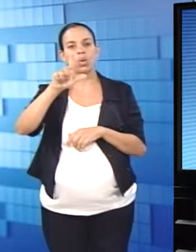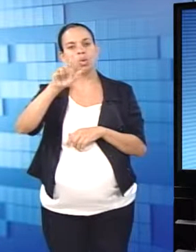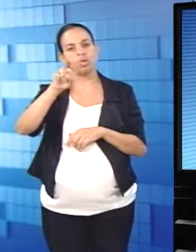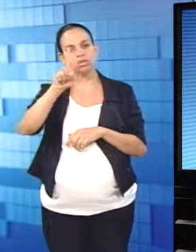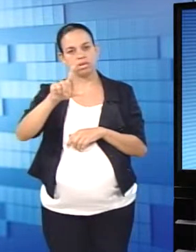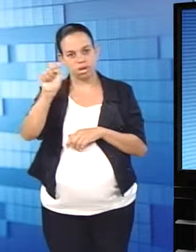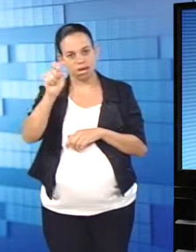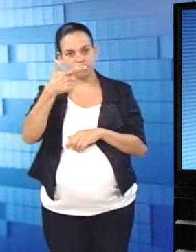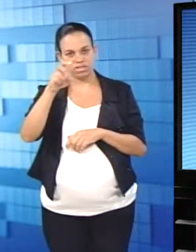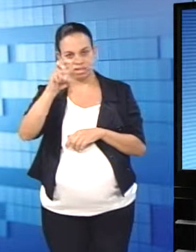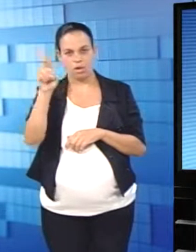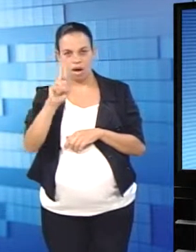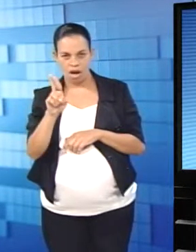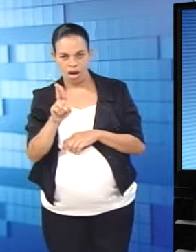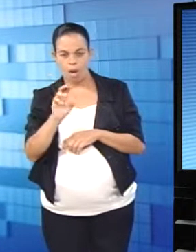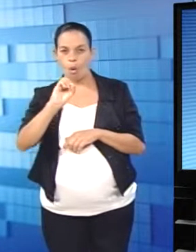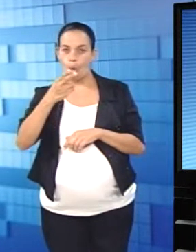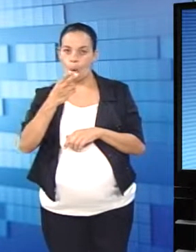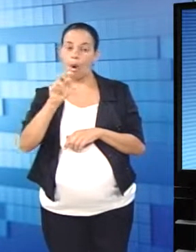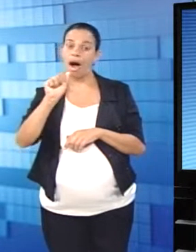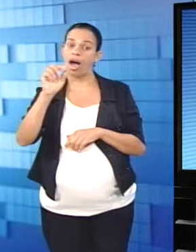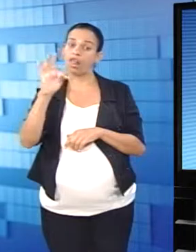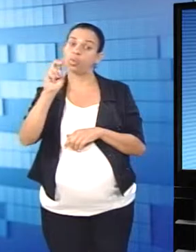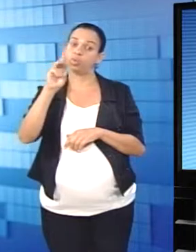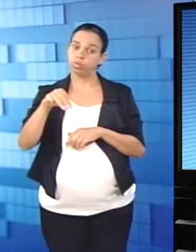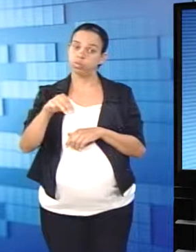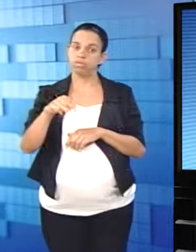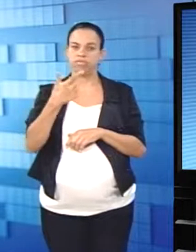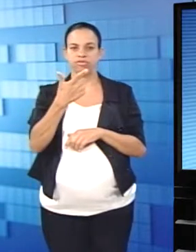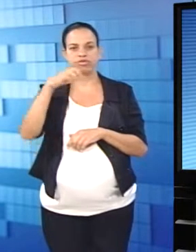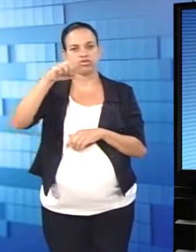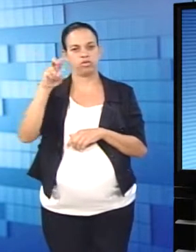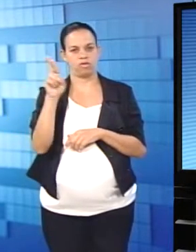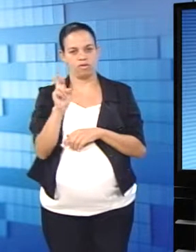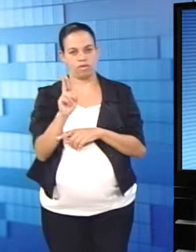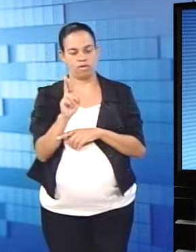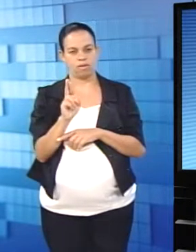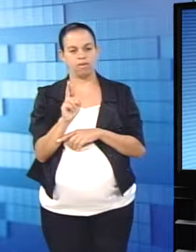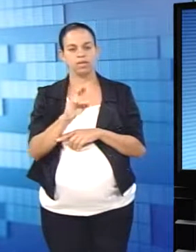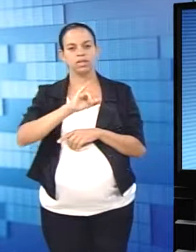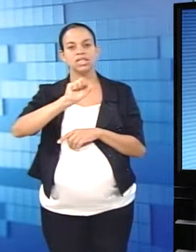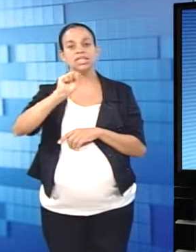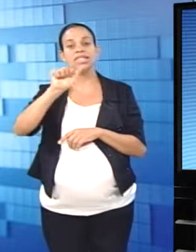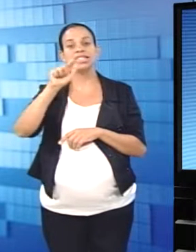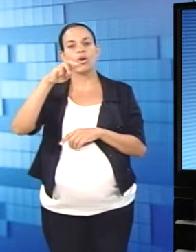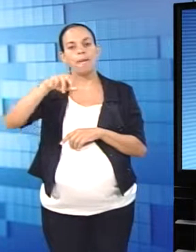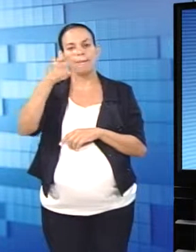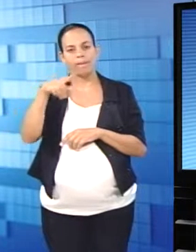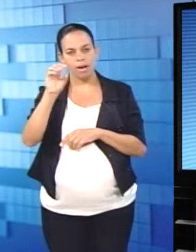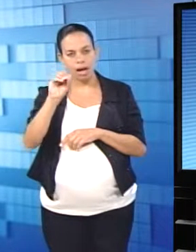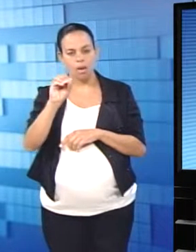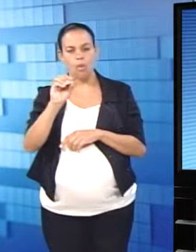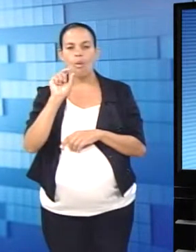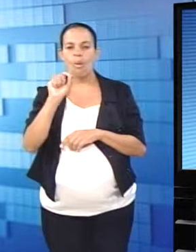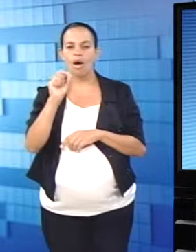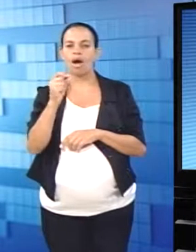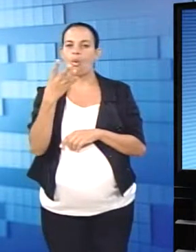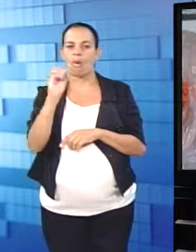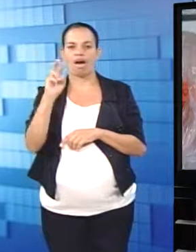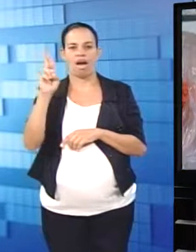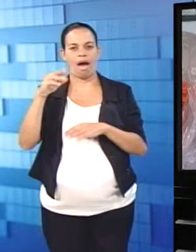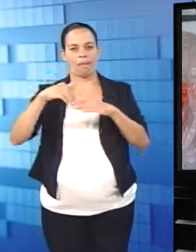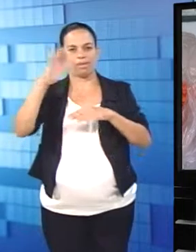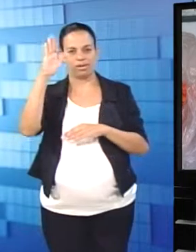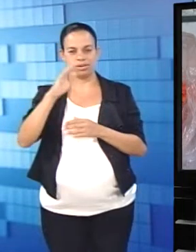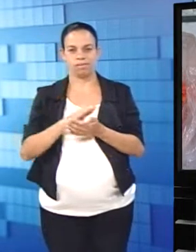R$ 25,00, ou o atum, que sai por R$ 29,00. Já o salmão não sai por menos de R$ 40,00.